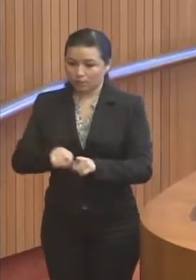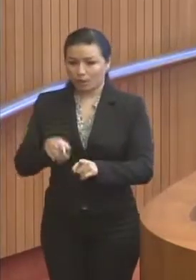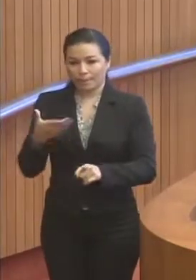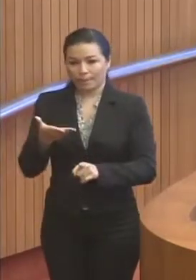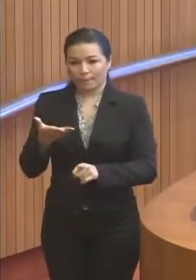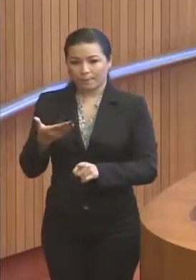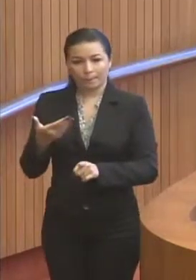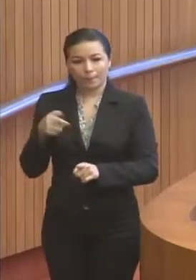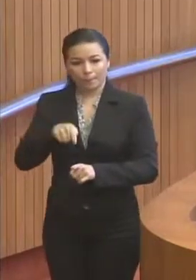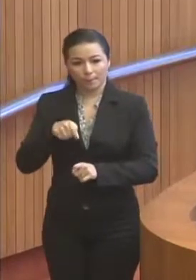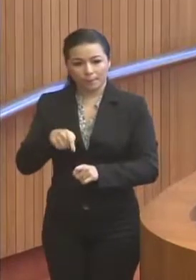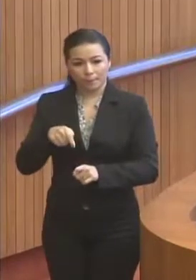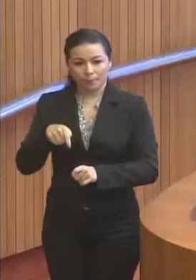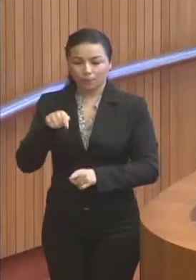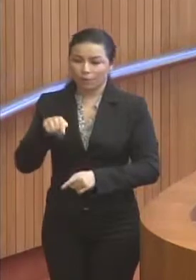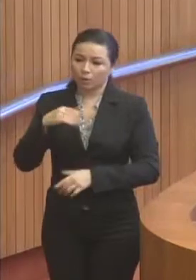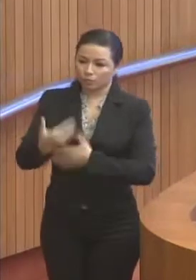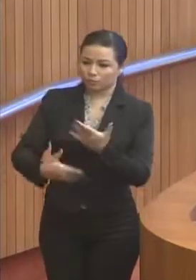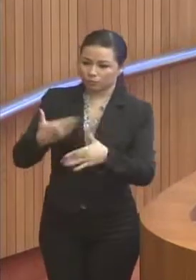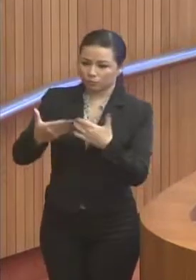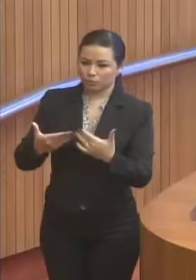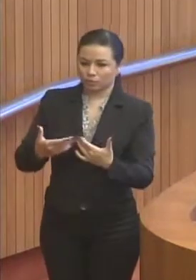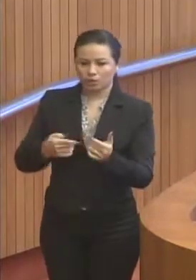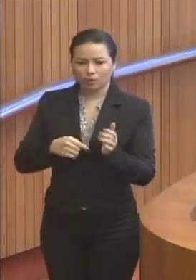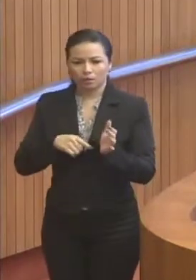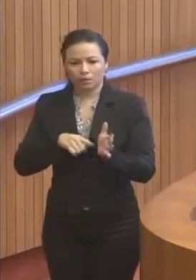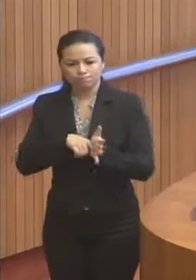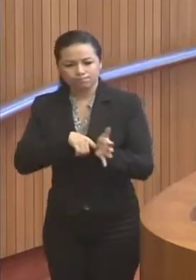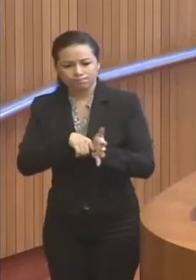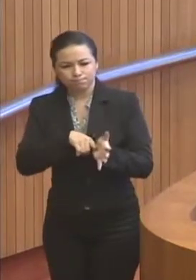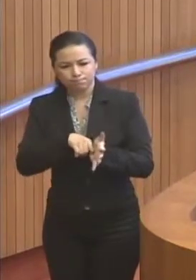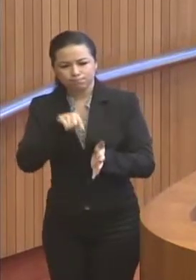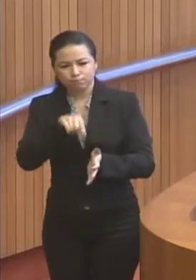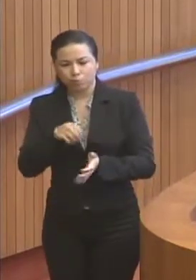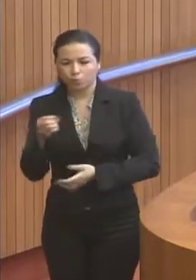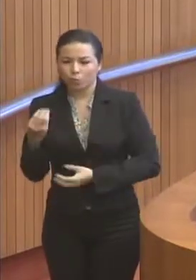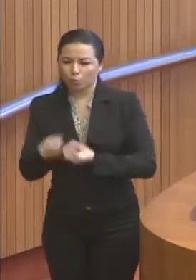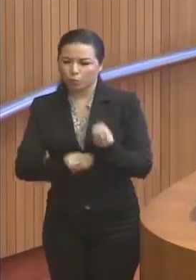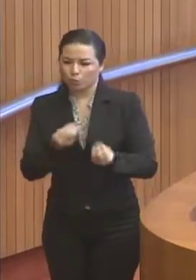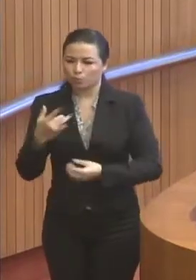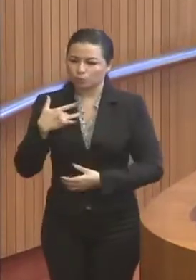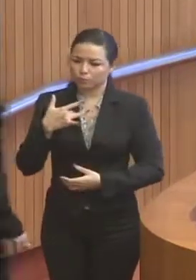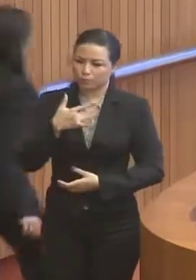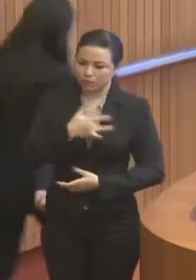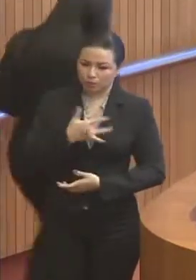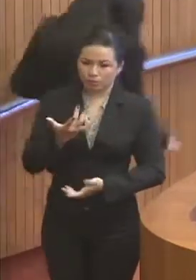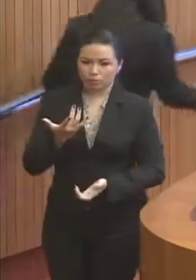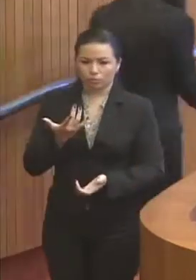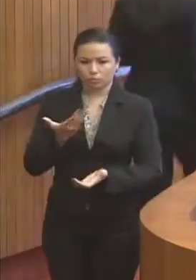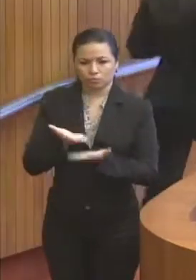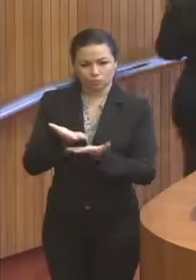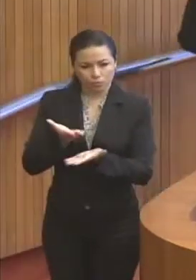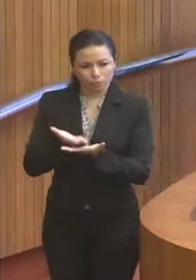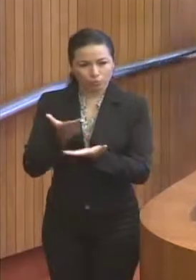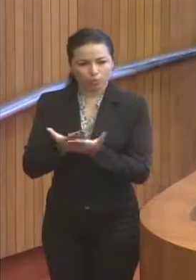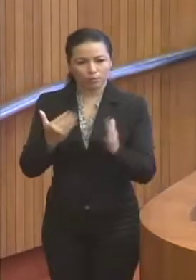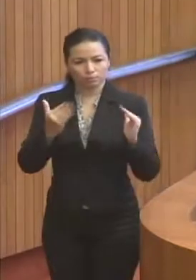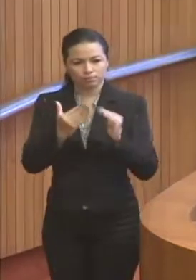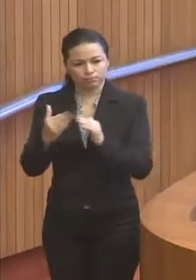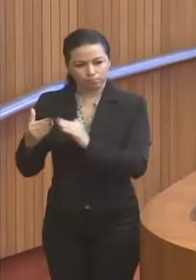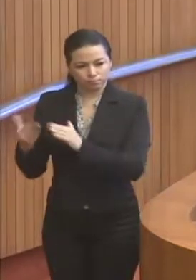Desenvolvimento, que mede a pobreza a partir das privações de saúde, educação, moradia